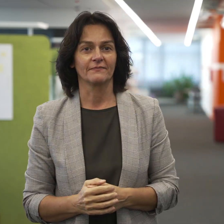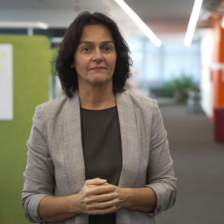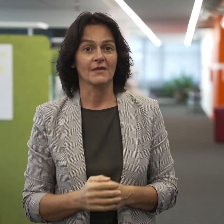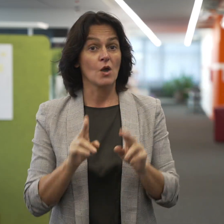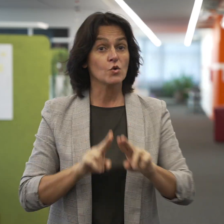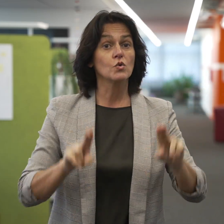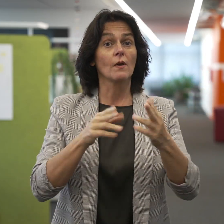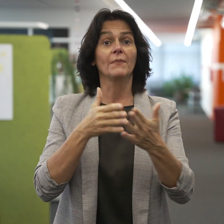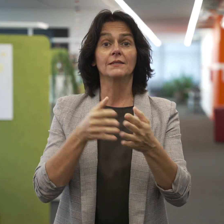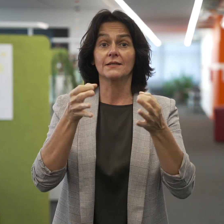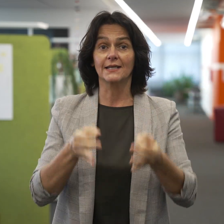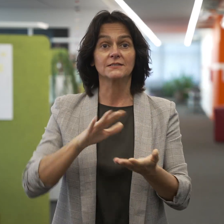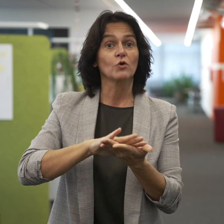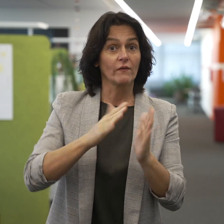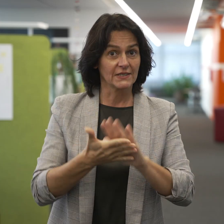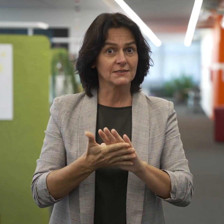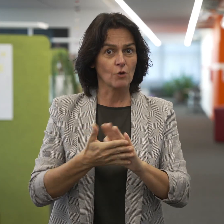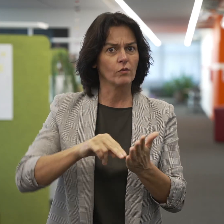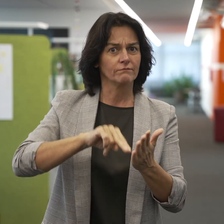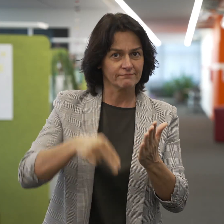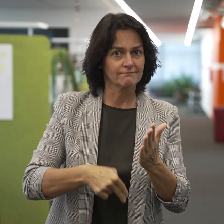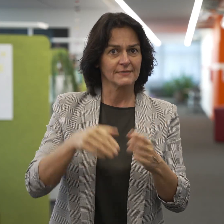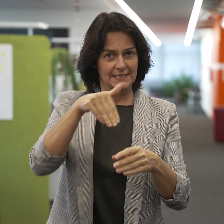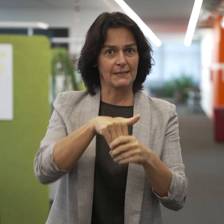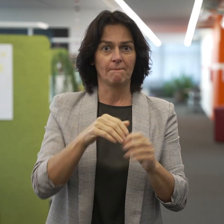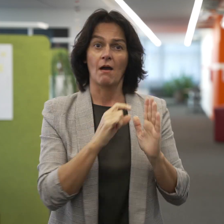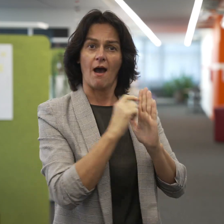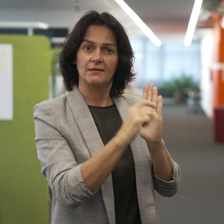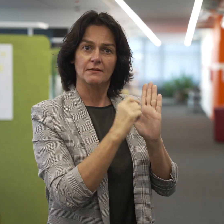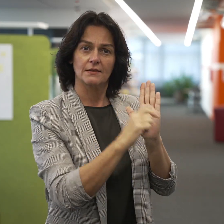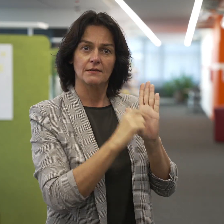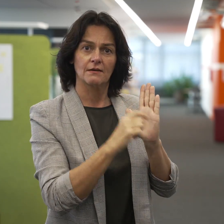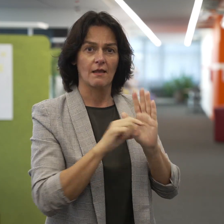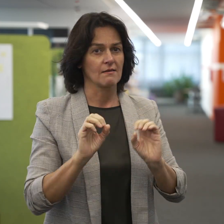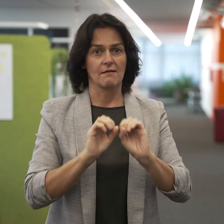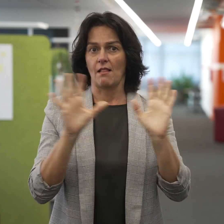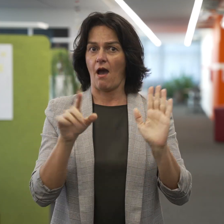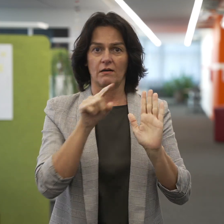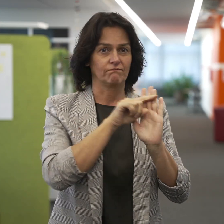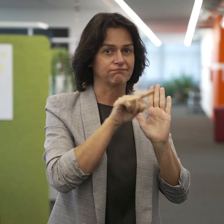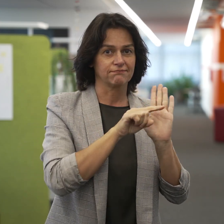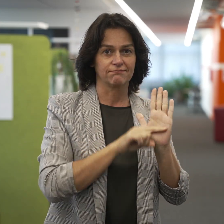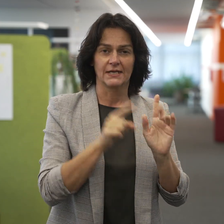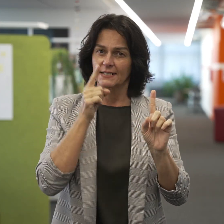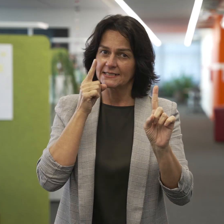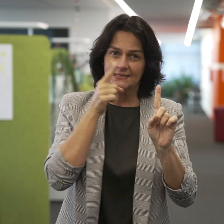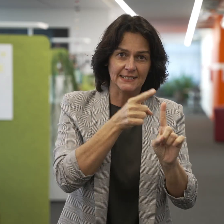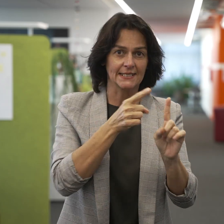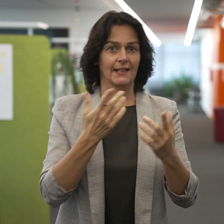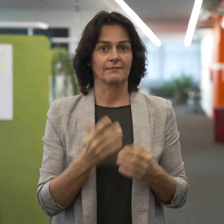Das Übereinkommen der UNO zu den Rechten von Menschen mit Behinderungen, UNO-BRK, erwähnt die Rechte der Gebärdensprache explizit